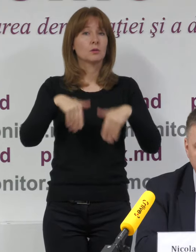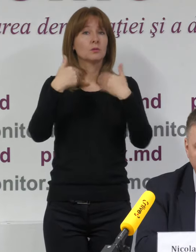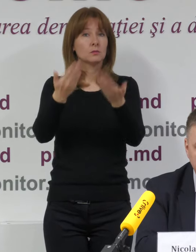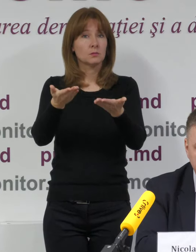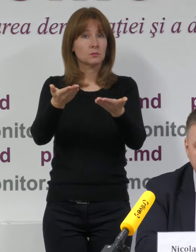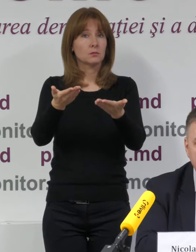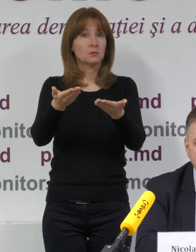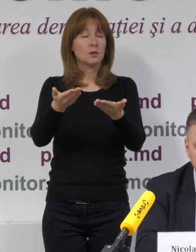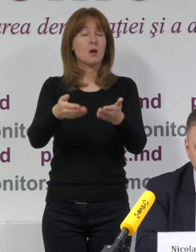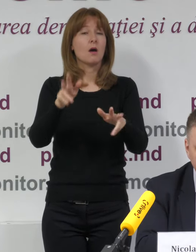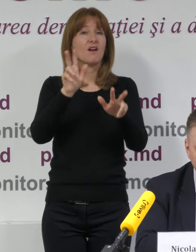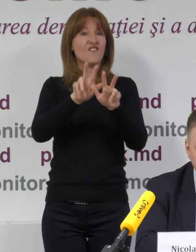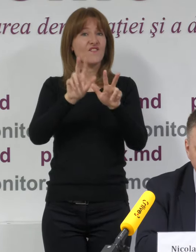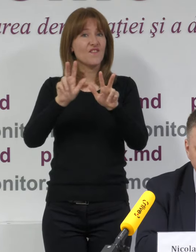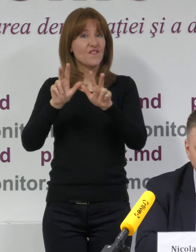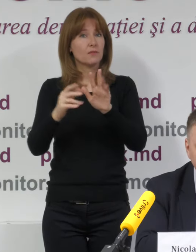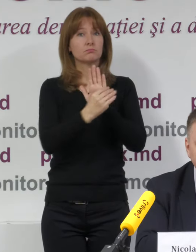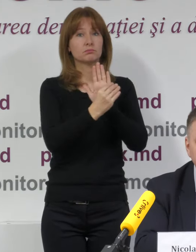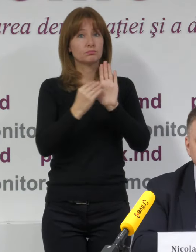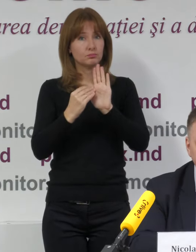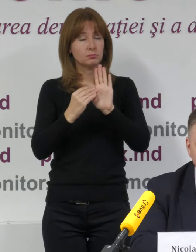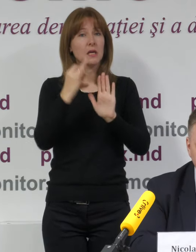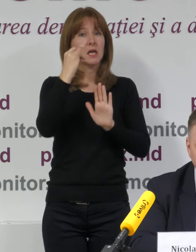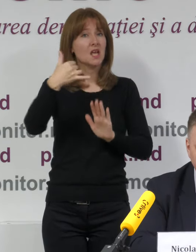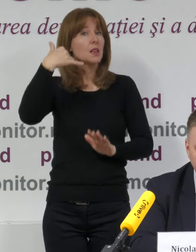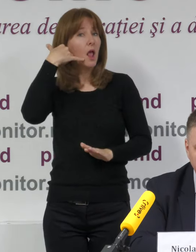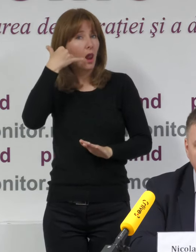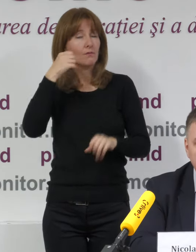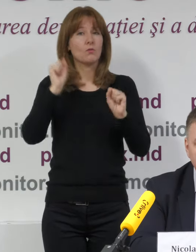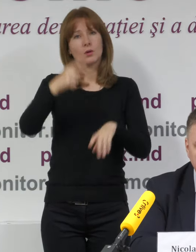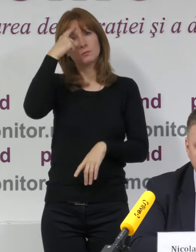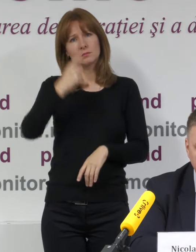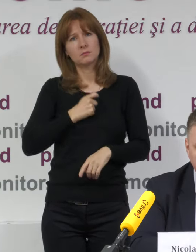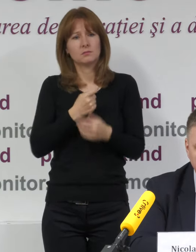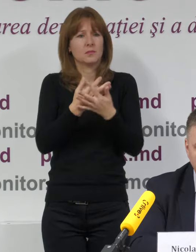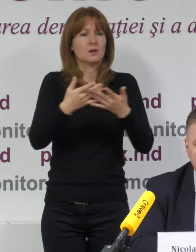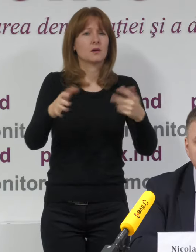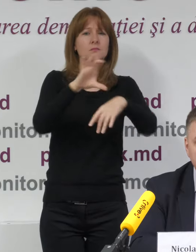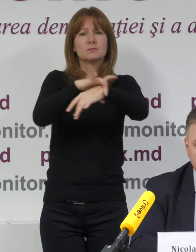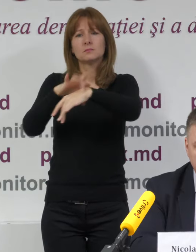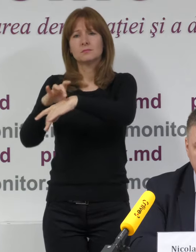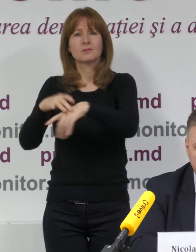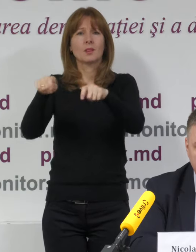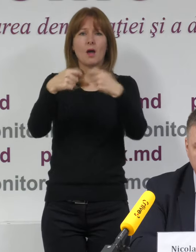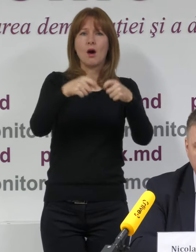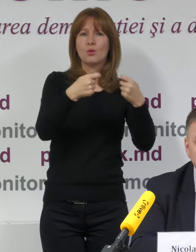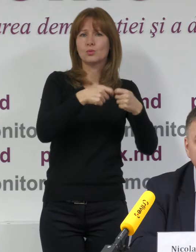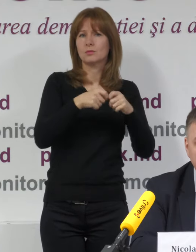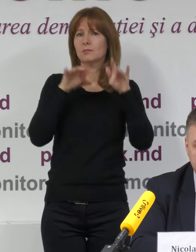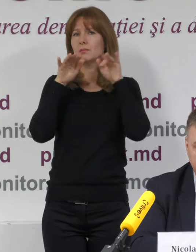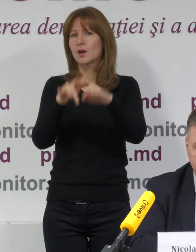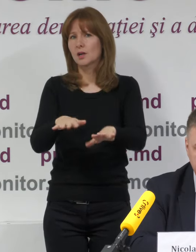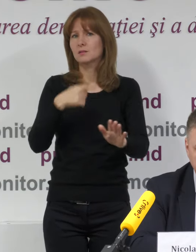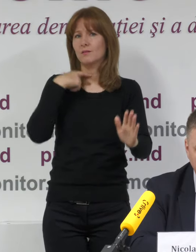cetățenilor o adresă de e-mail și un număr de telefon la care ne puteți semnala anumite nereguli ale procesului electoral,